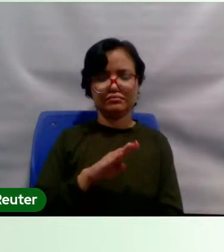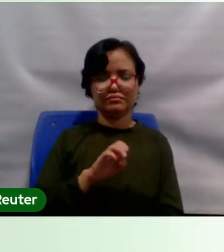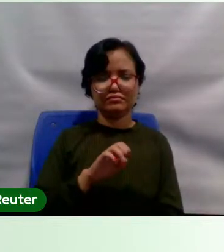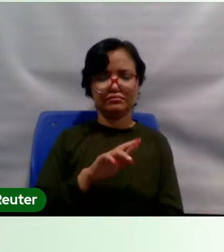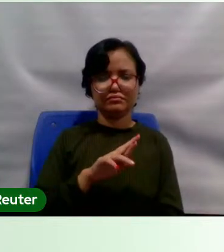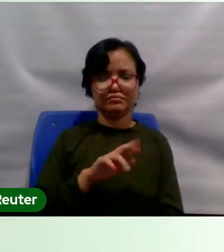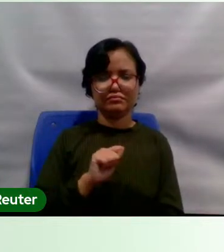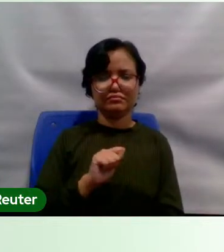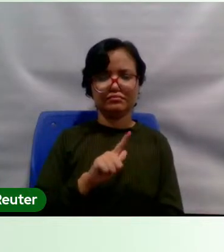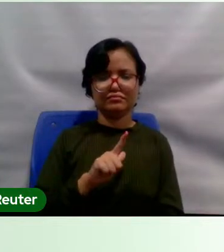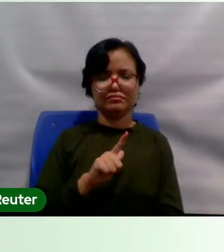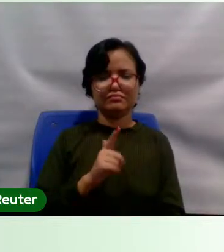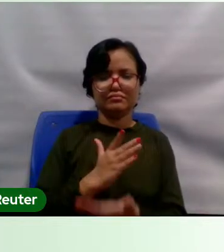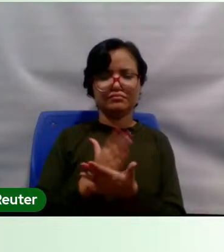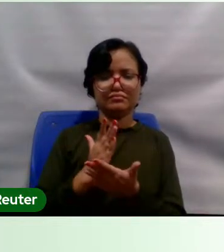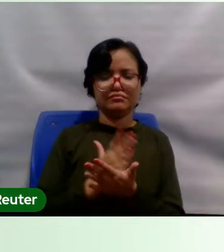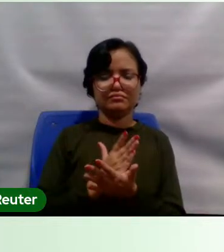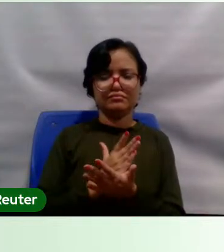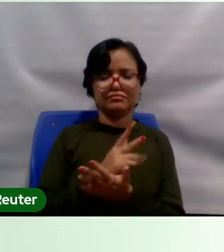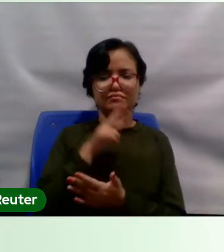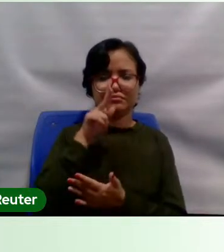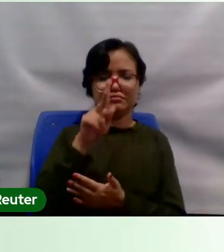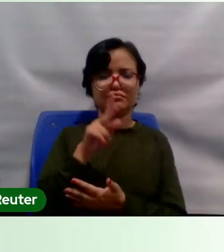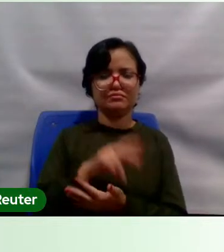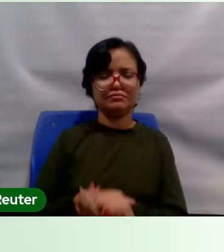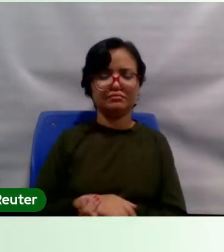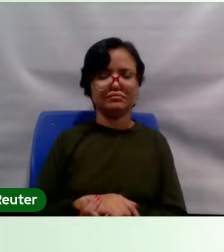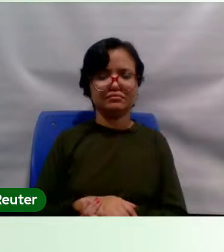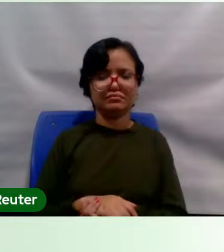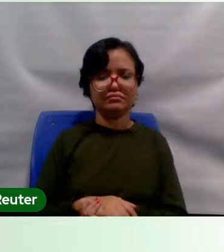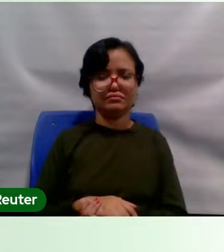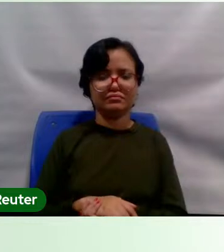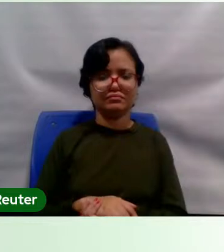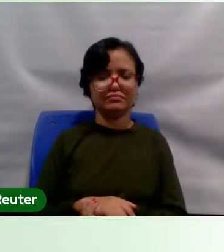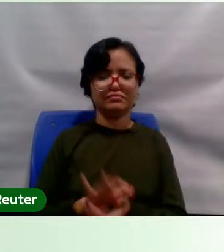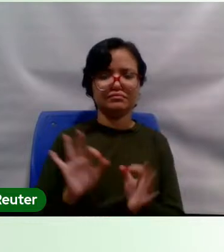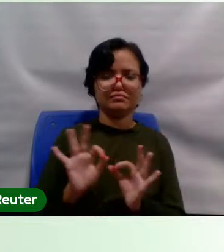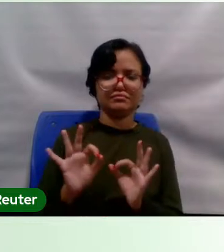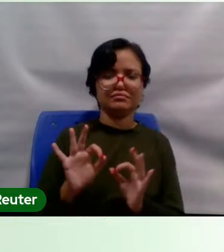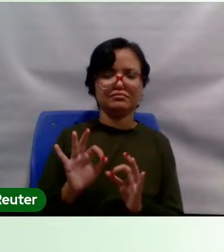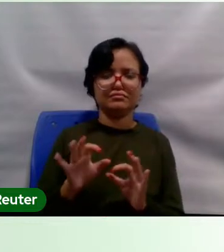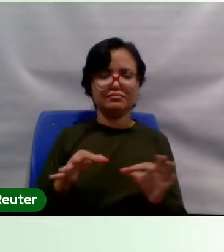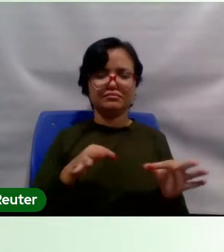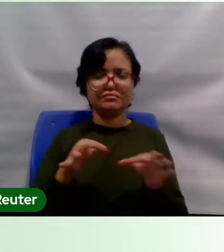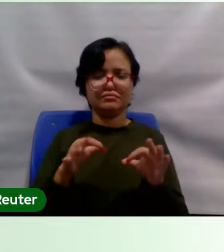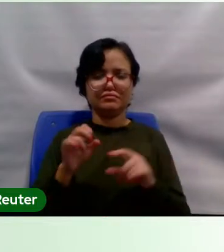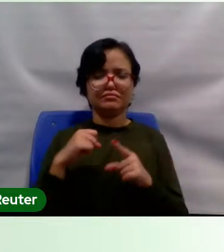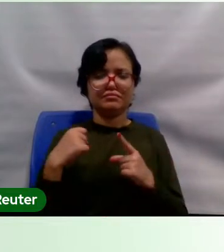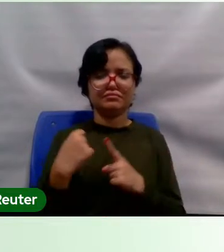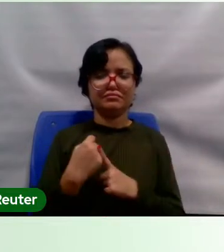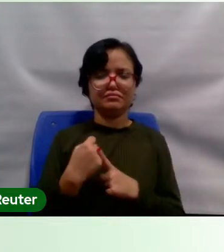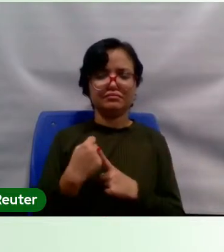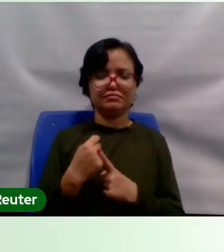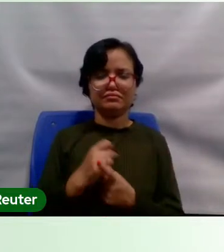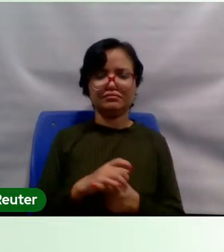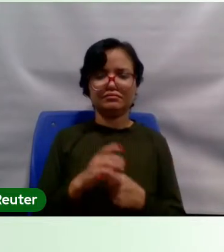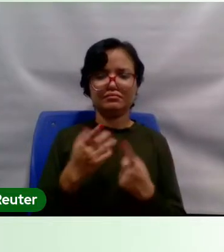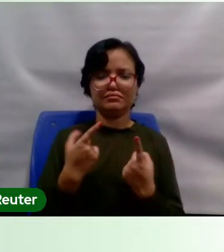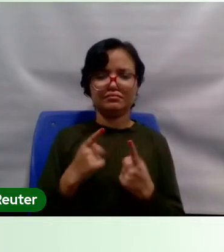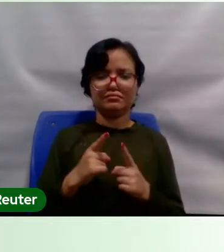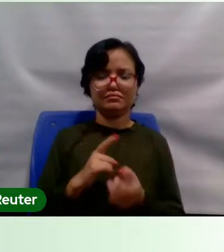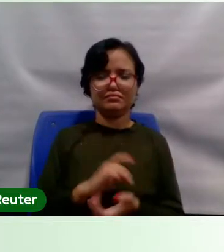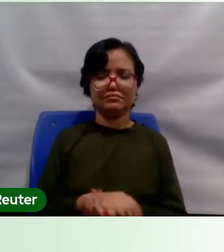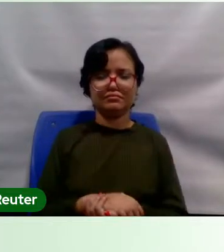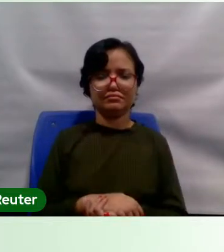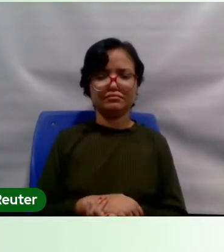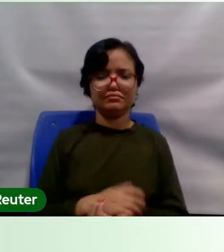inclusive, onde a negação dessa organização social, ela extrapola e quer negar